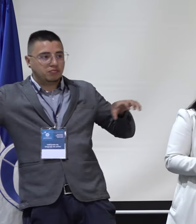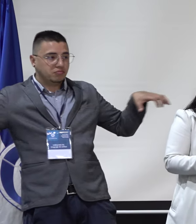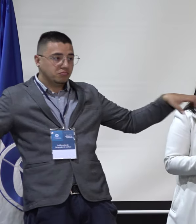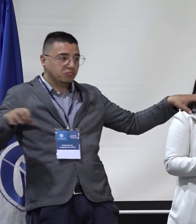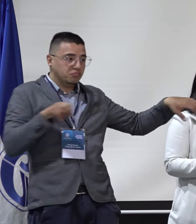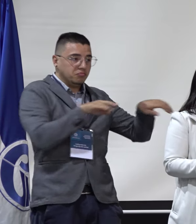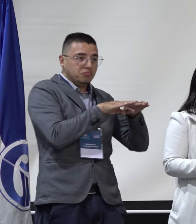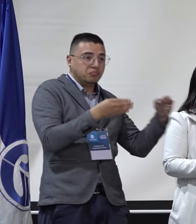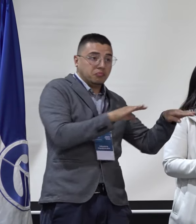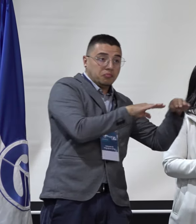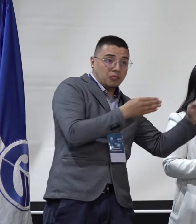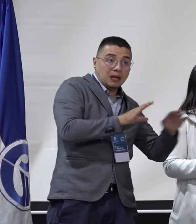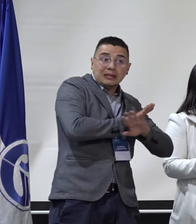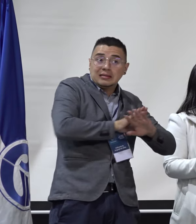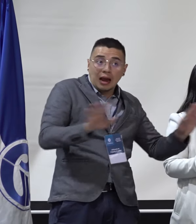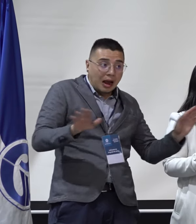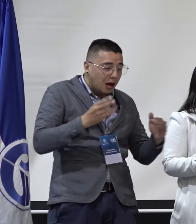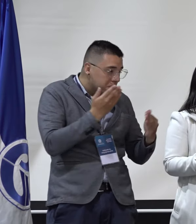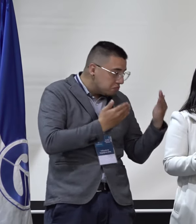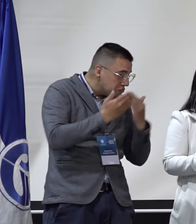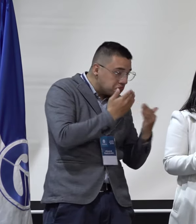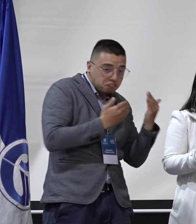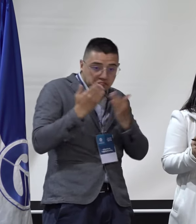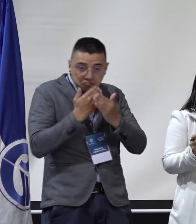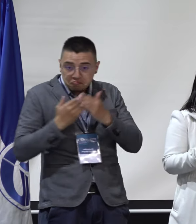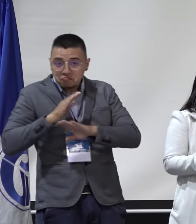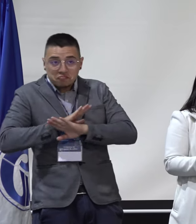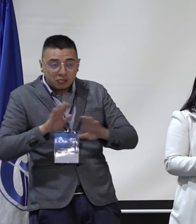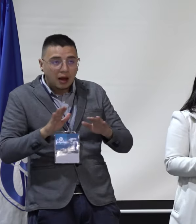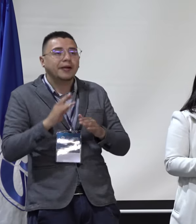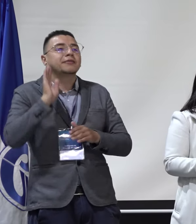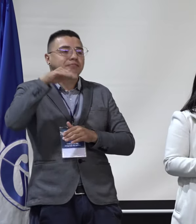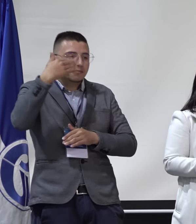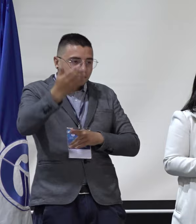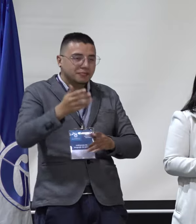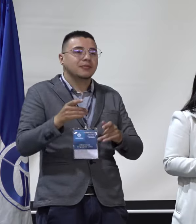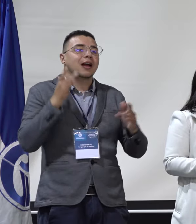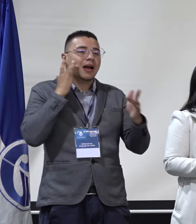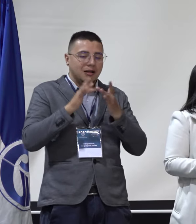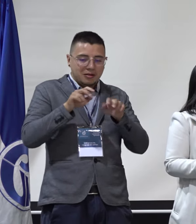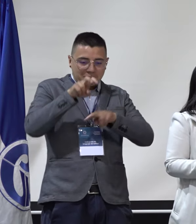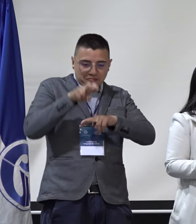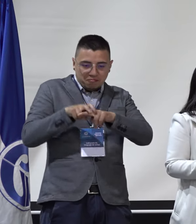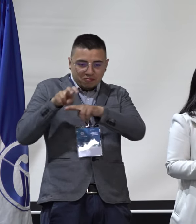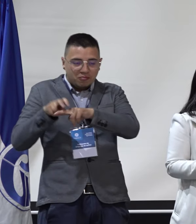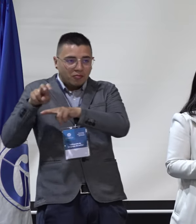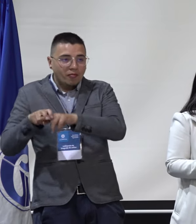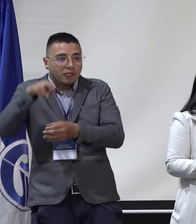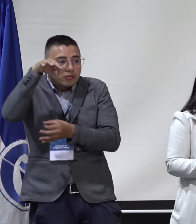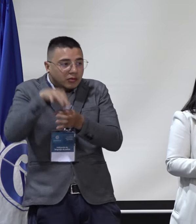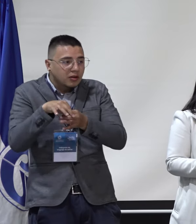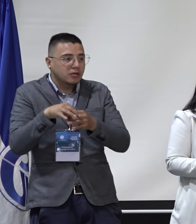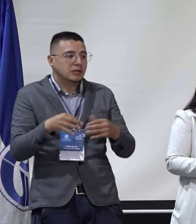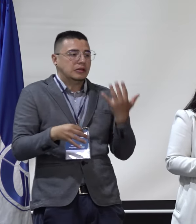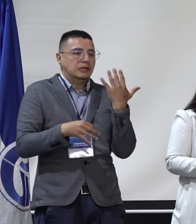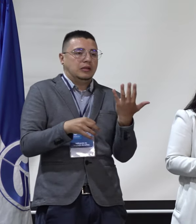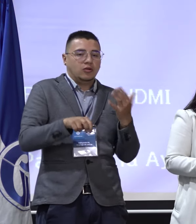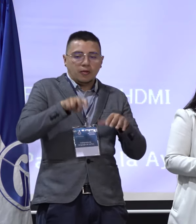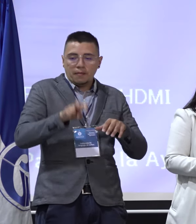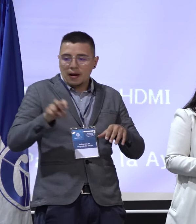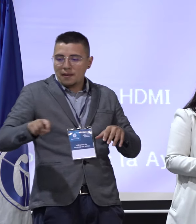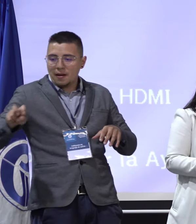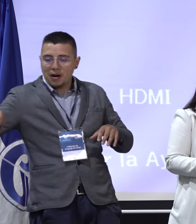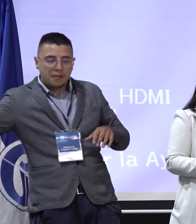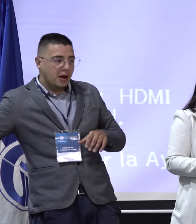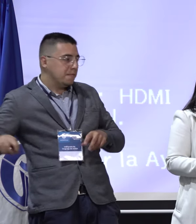vez finalizada la verificación, se habilitarán las puestos de votación. Tenemos cinco puestos de votación.